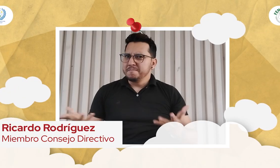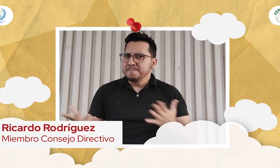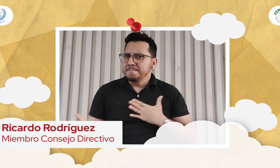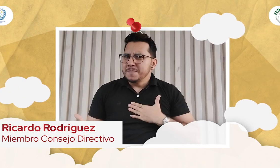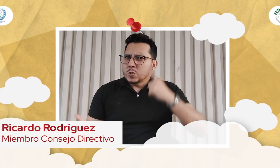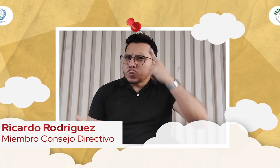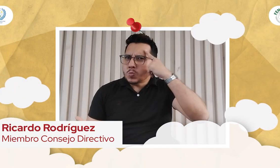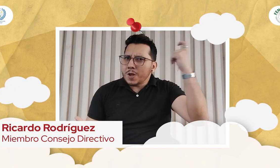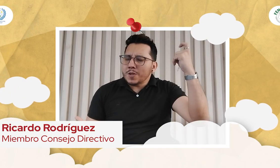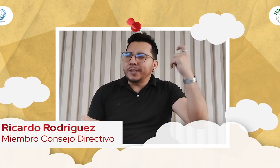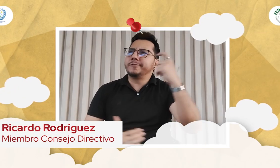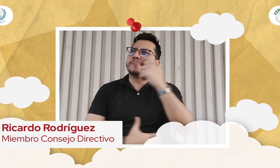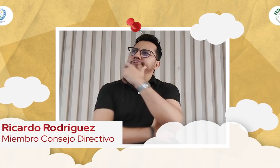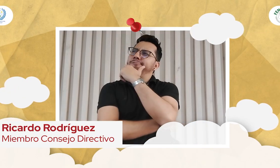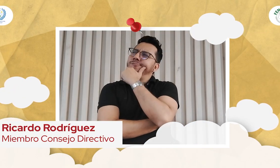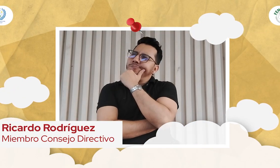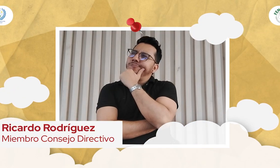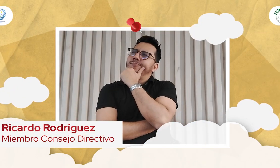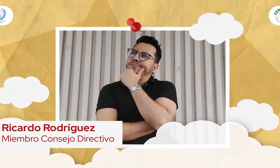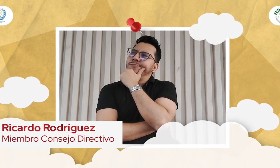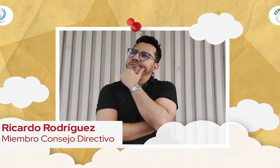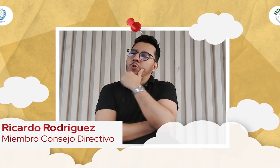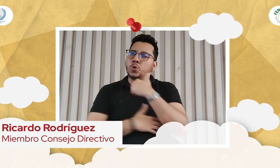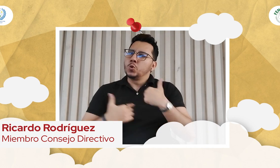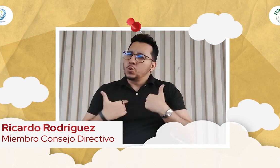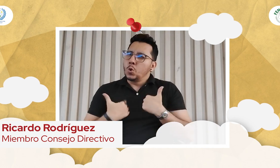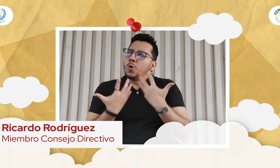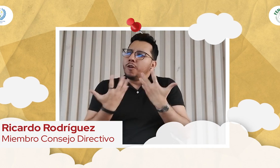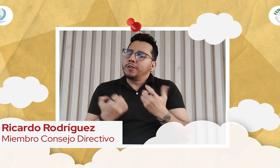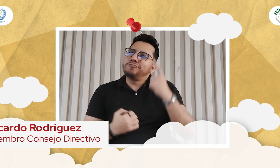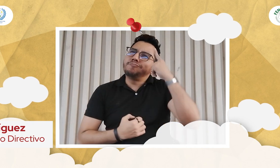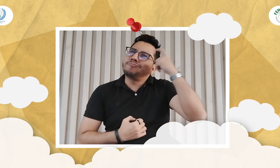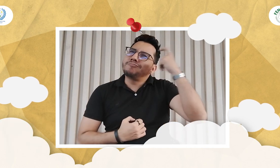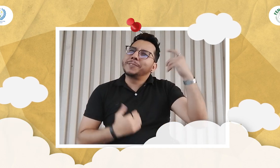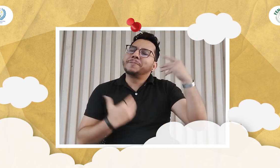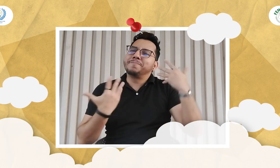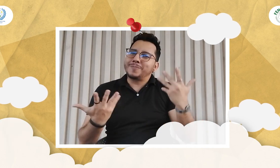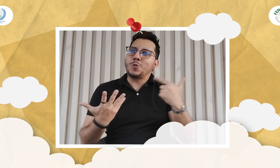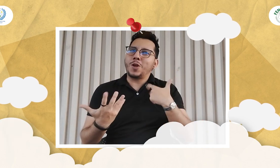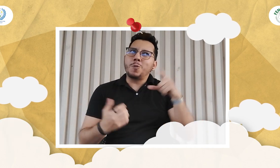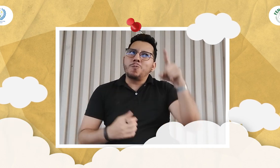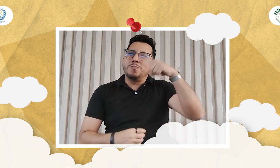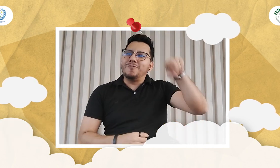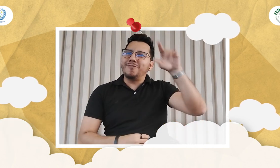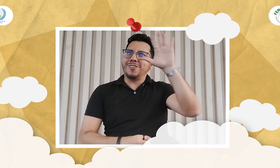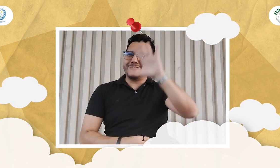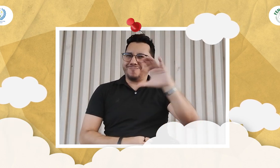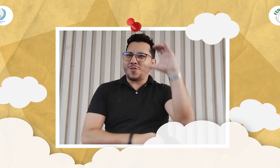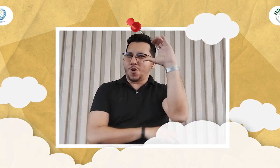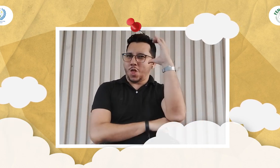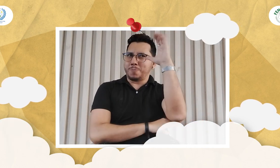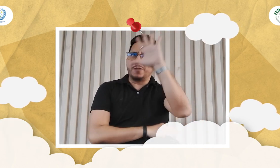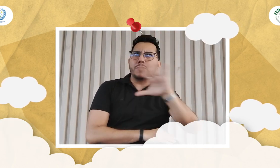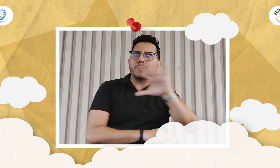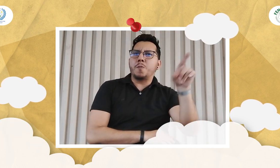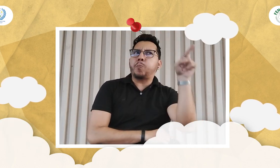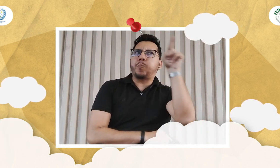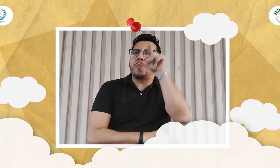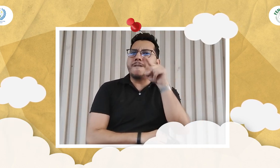¿Cuál es mi sueño? Bueno, lo que yo deseo es que la comunidad sorda de toda Colombia, que falta por agremiarse